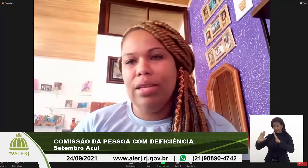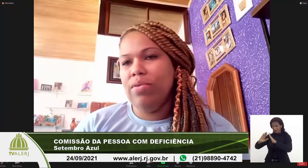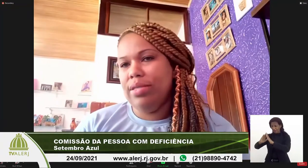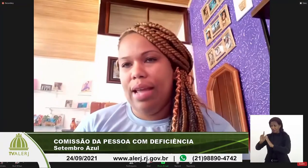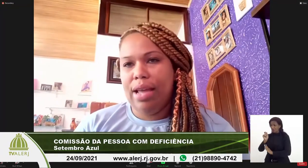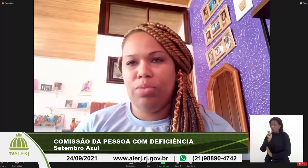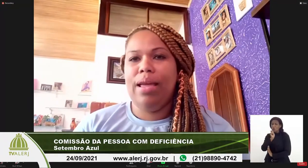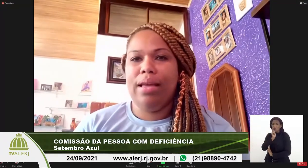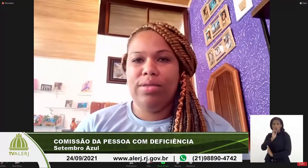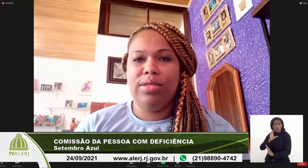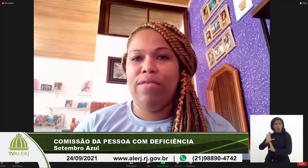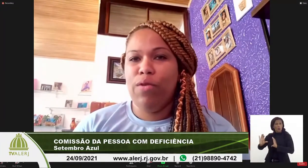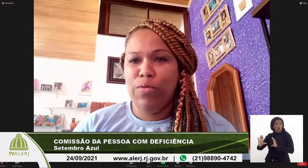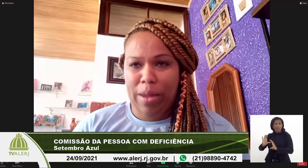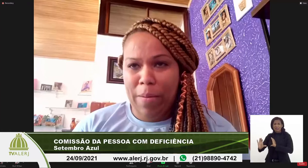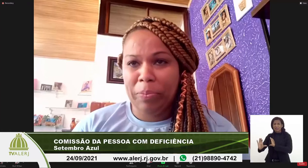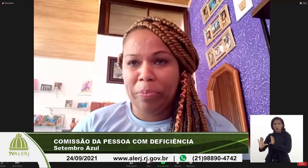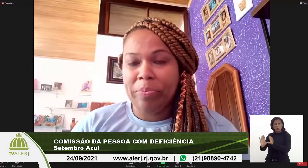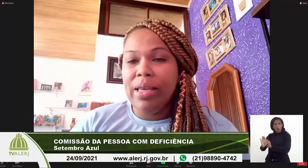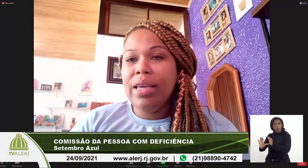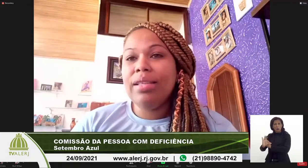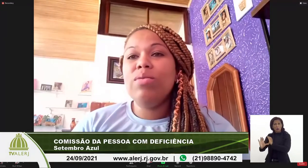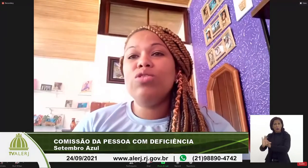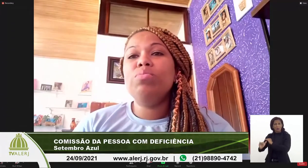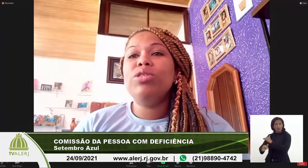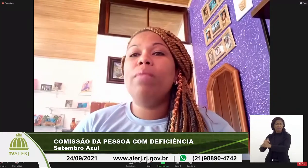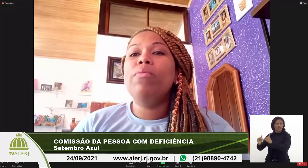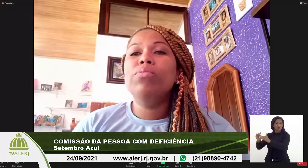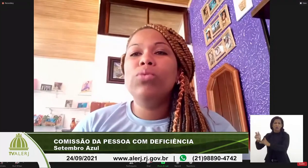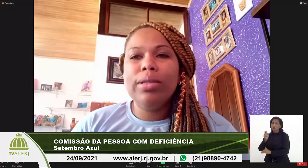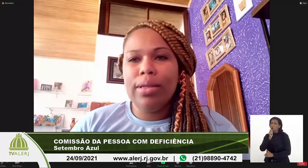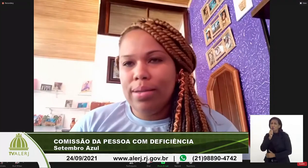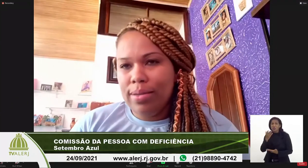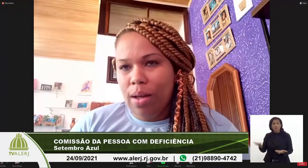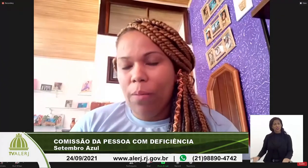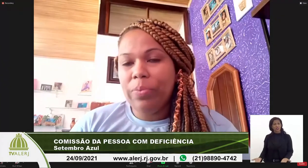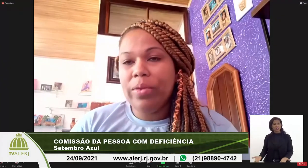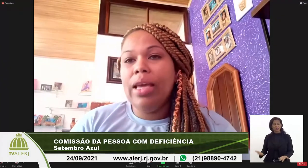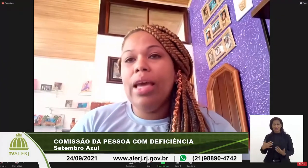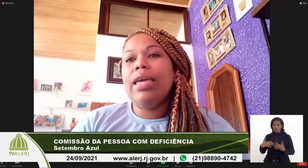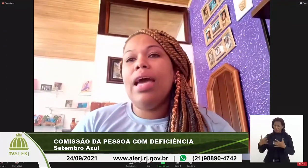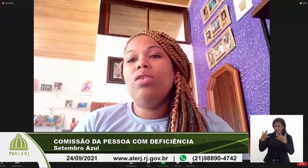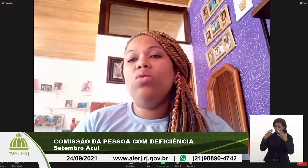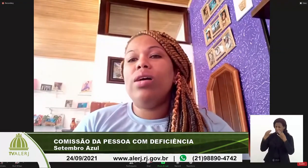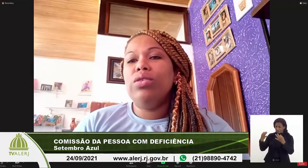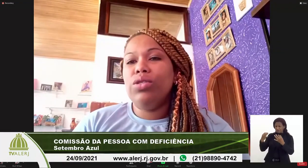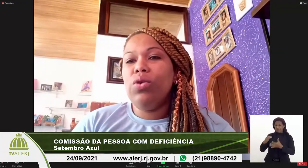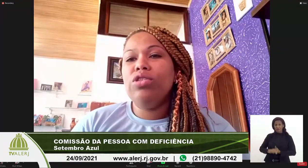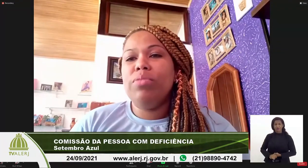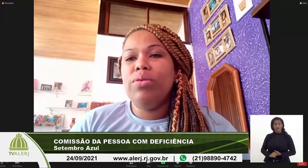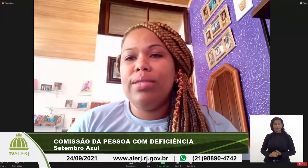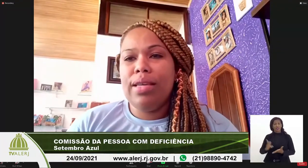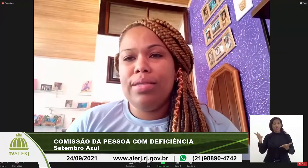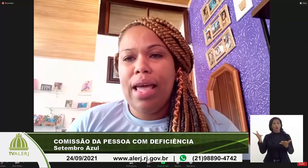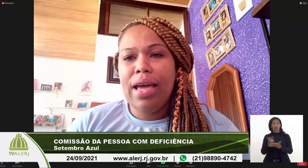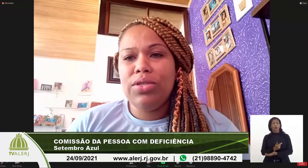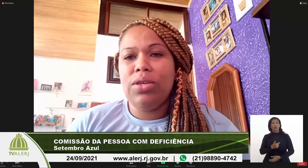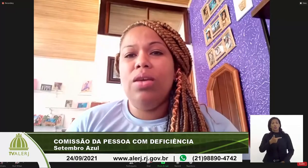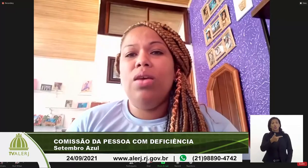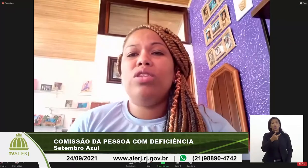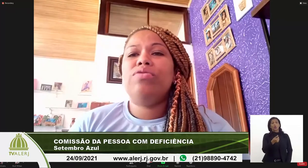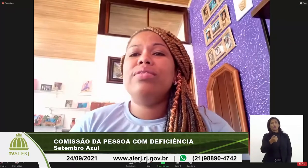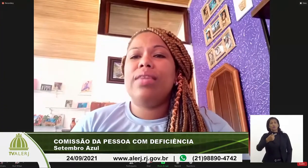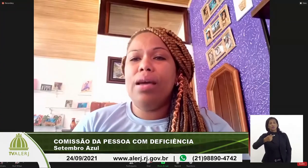não havia língua de sinais para ela se desenvolver. Então, isso me chamou muita atenção. E aí, no ano de 2017,